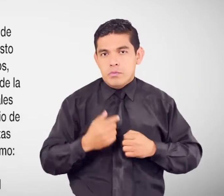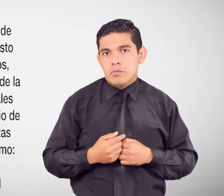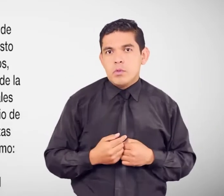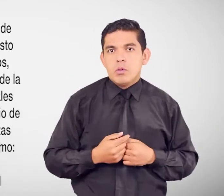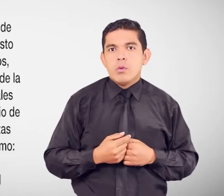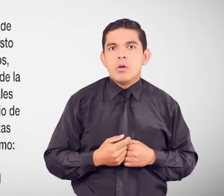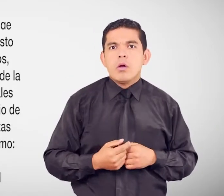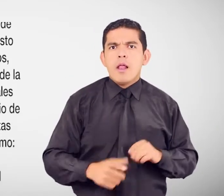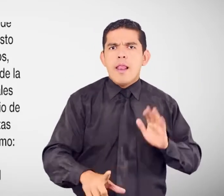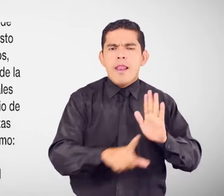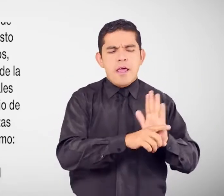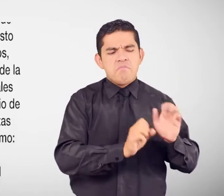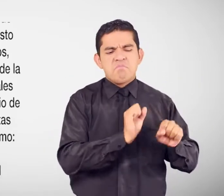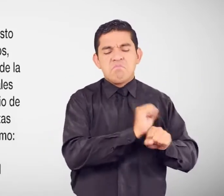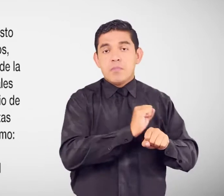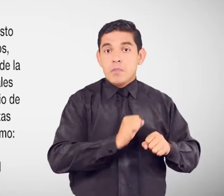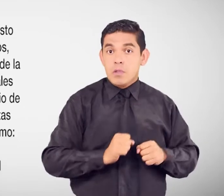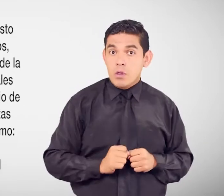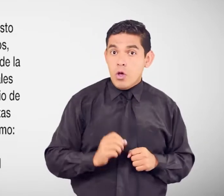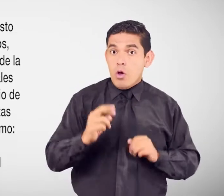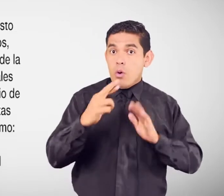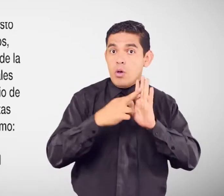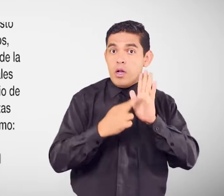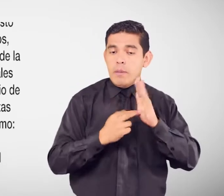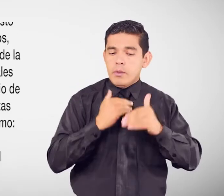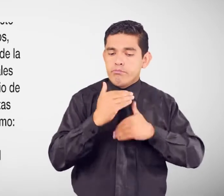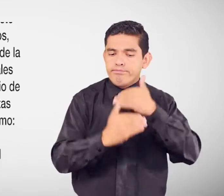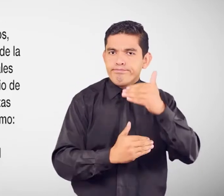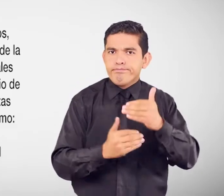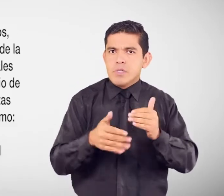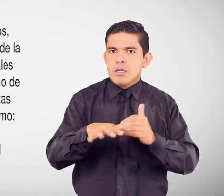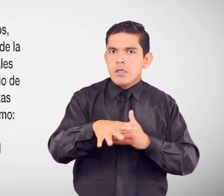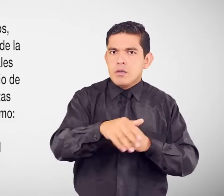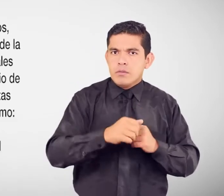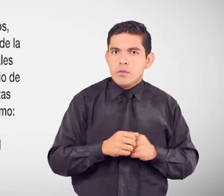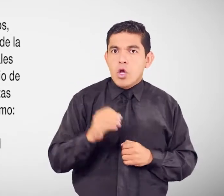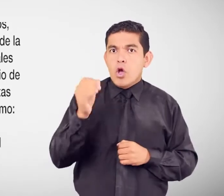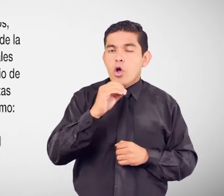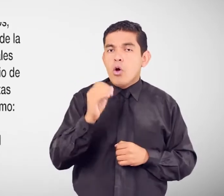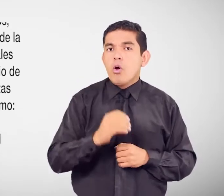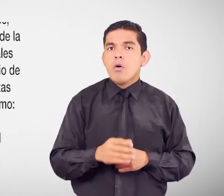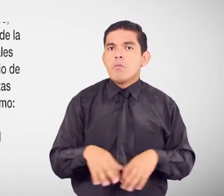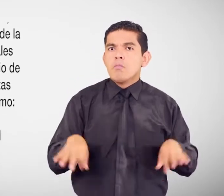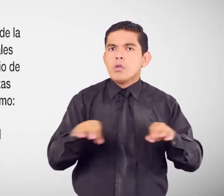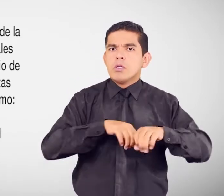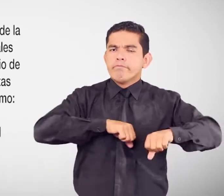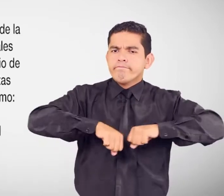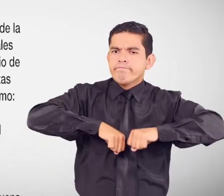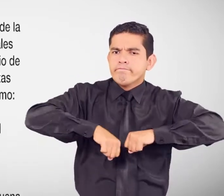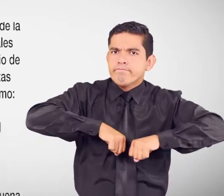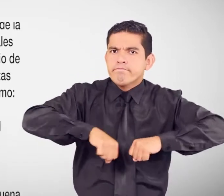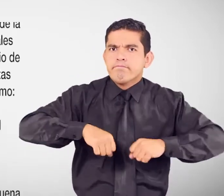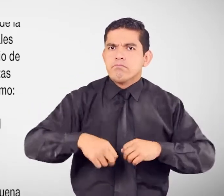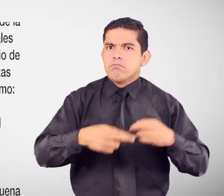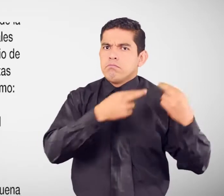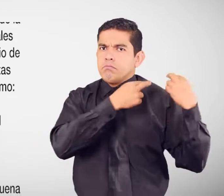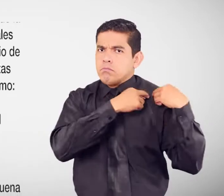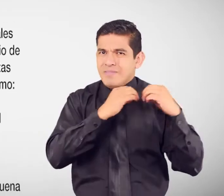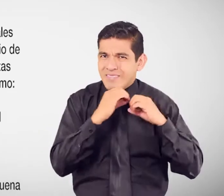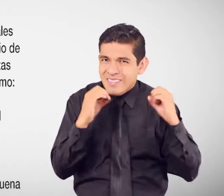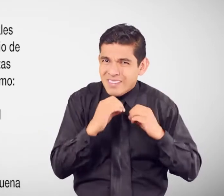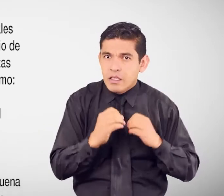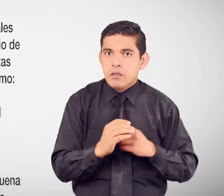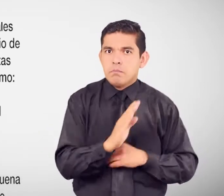Inobservancia de las leyes Reglas del debido proceso Y principios como la debida diligencia Responsabilidad